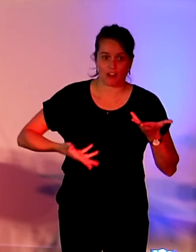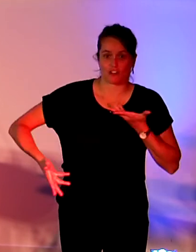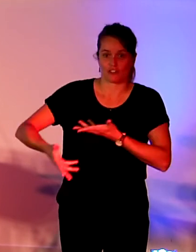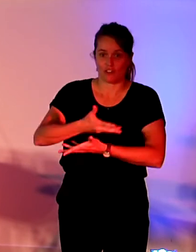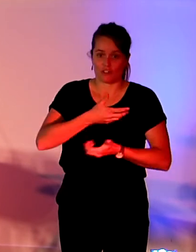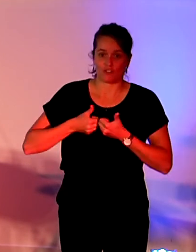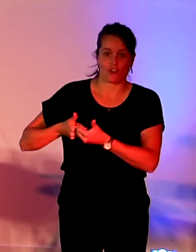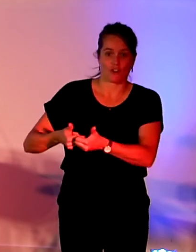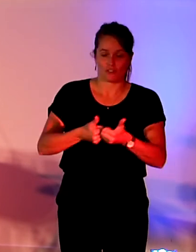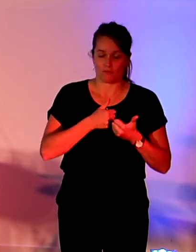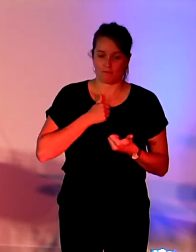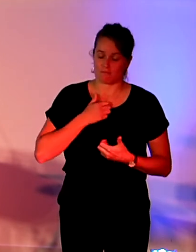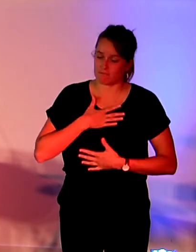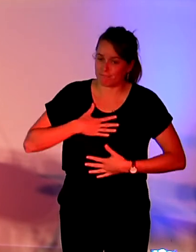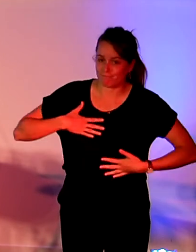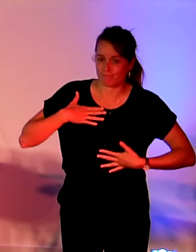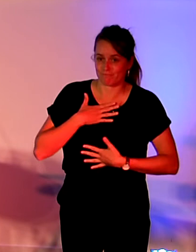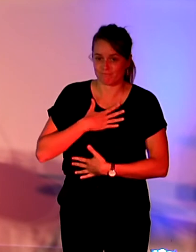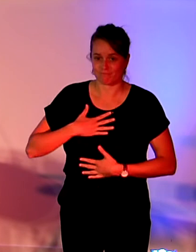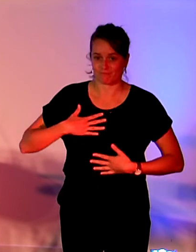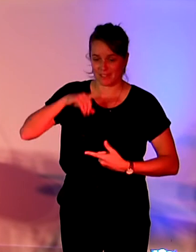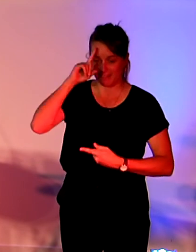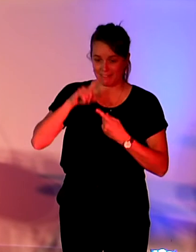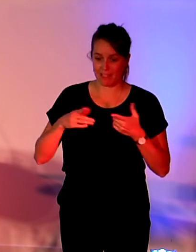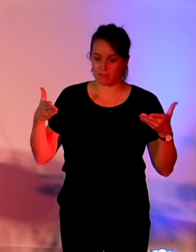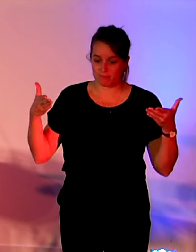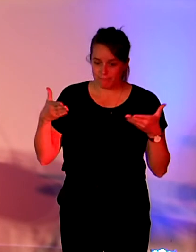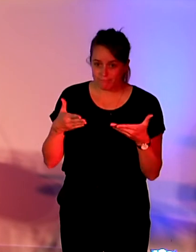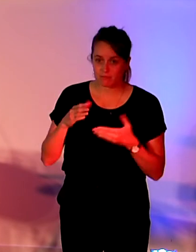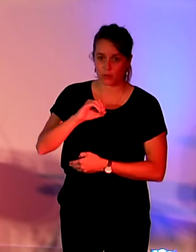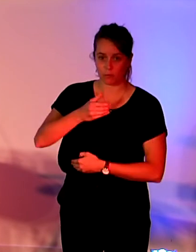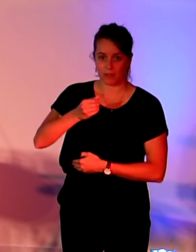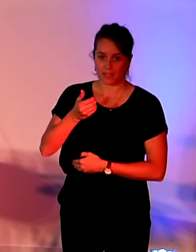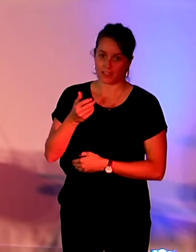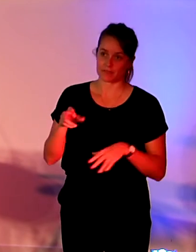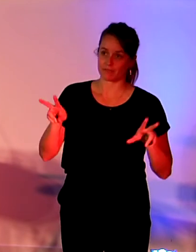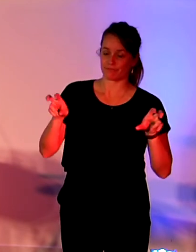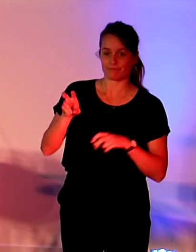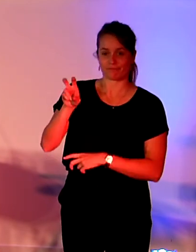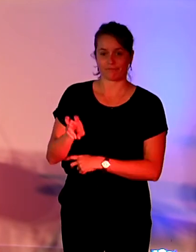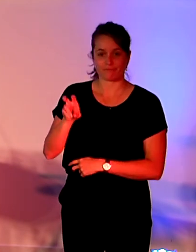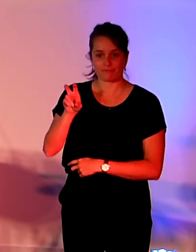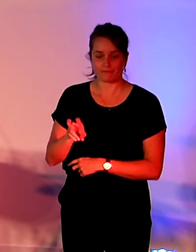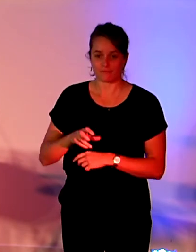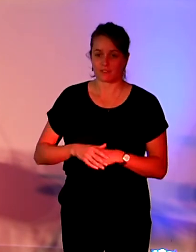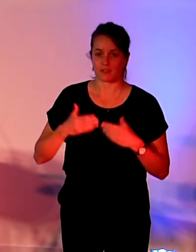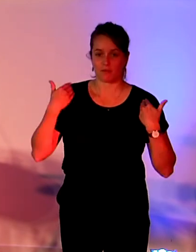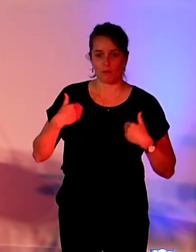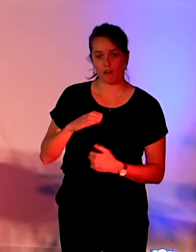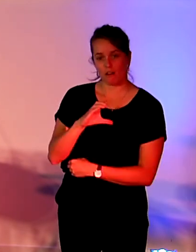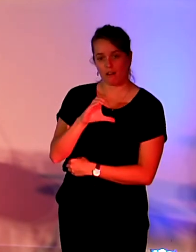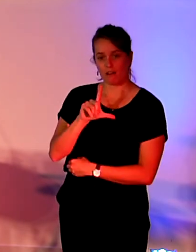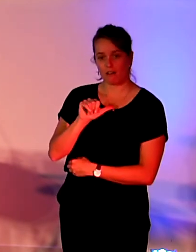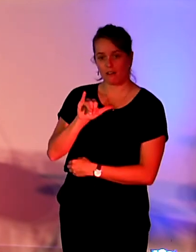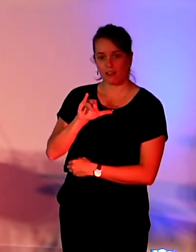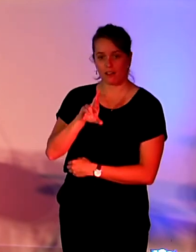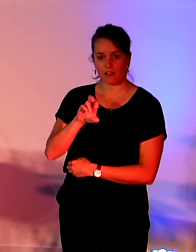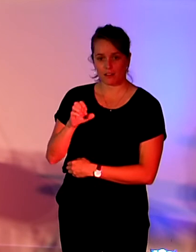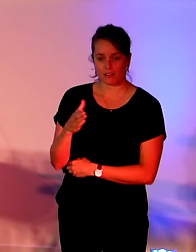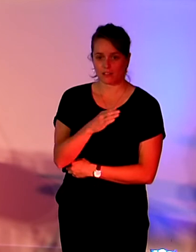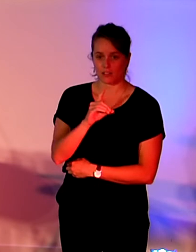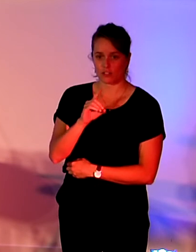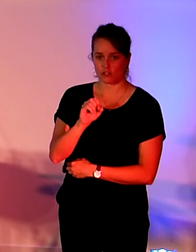sur le numérique responsable. Je suis Claire Dorville, je suis chargée de mission